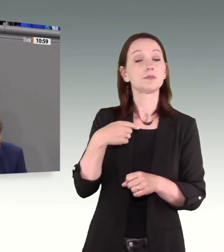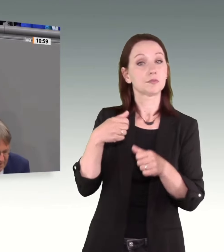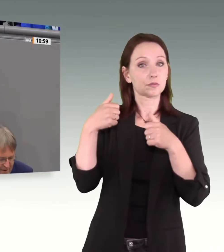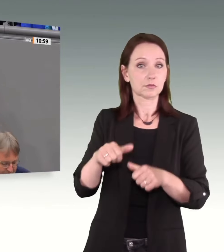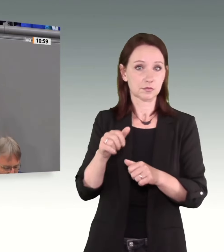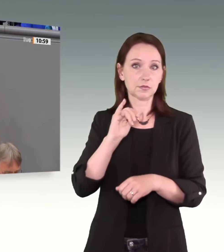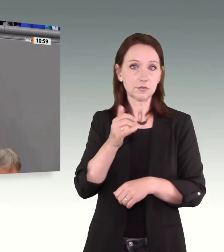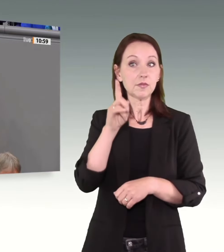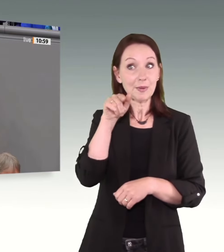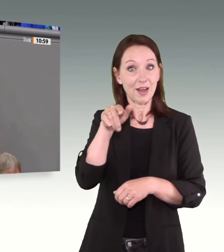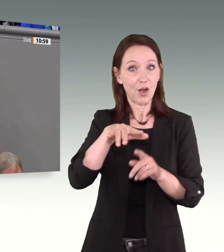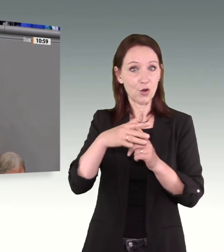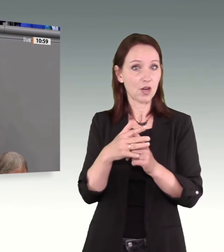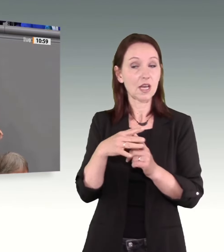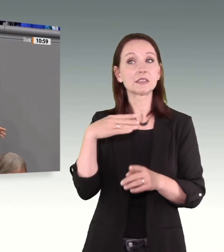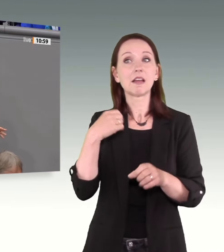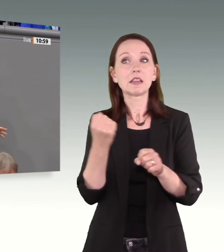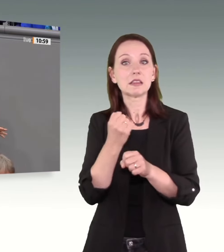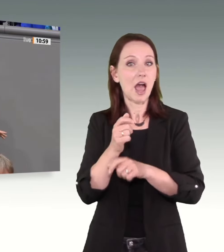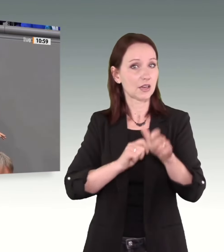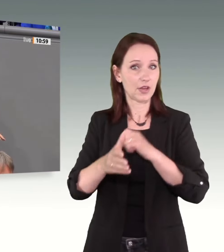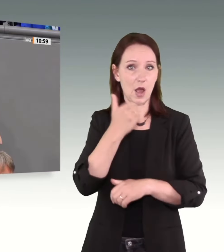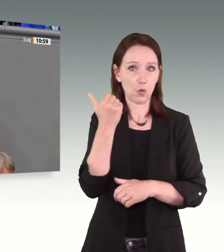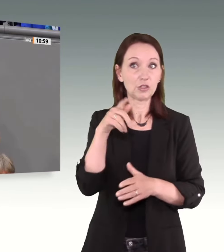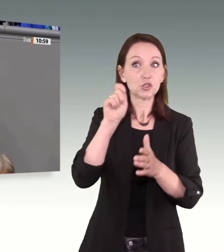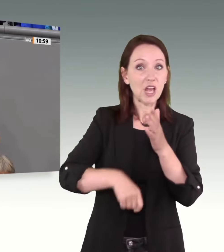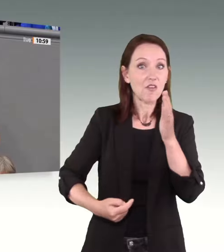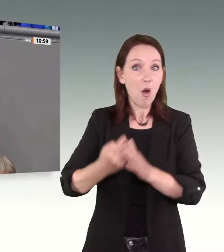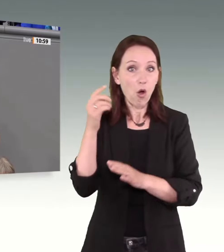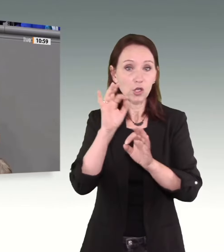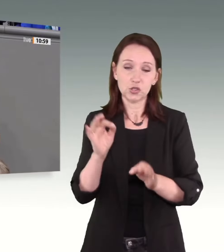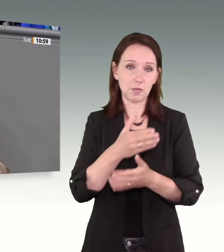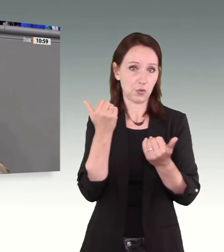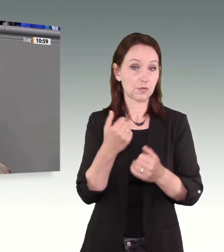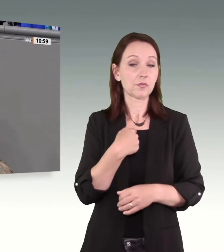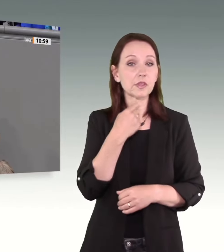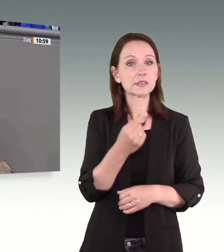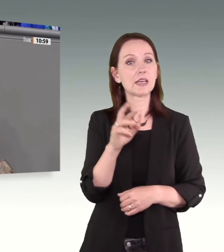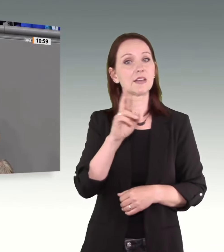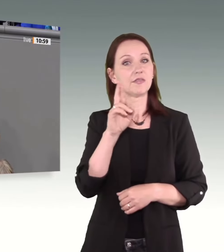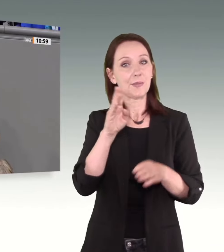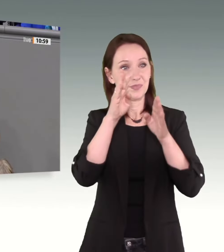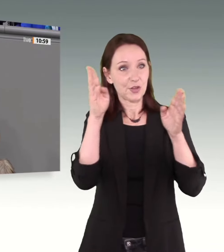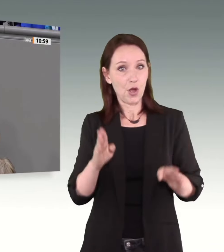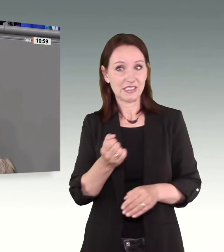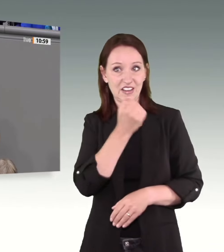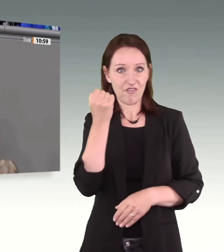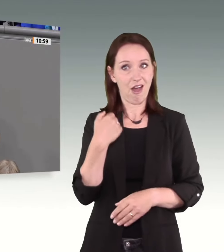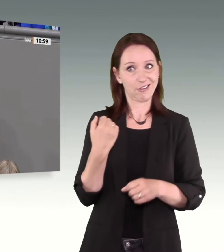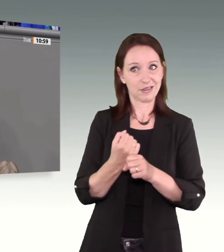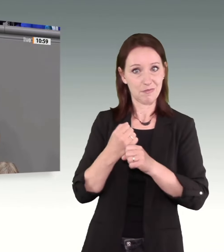egal wie hoch das Strafmaß ist. Ich lehne mich aus dem Fenster. Kein Täter häuslicher Gewalt schaut vorher im Strafgesetzbuch